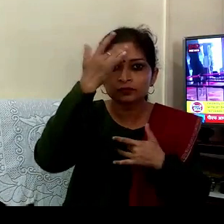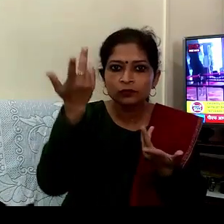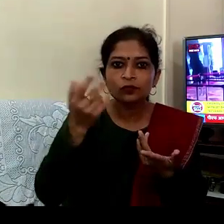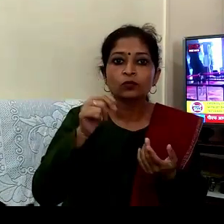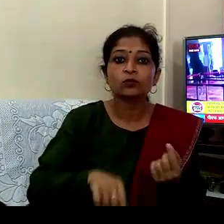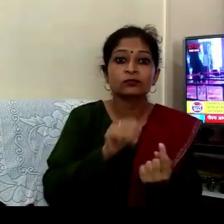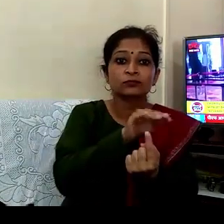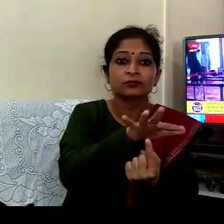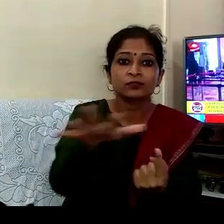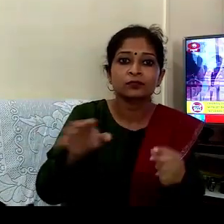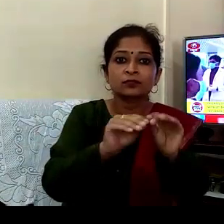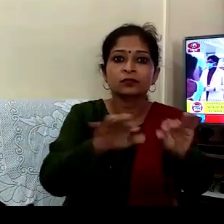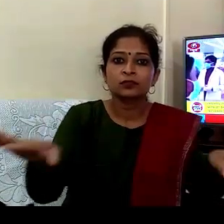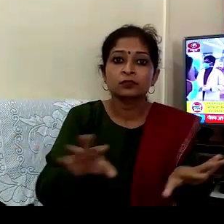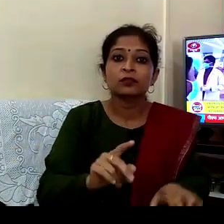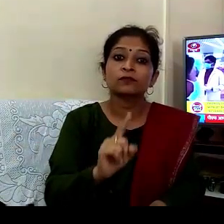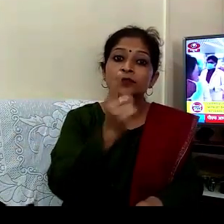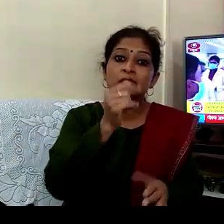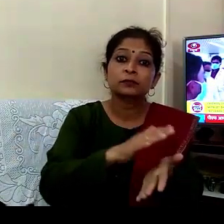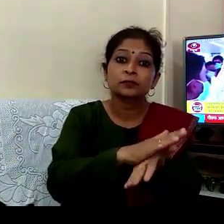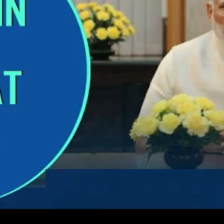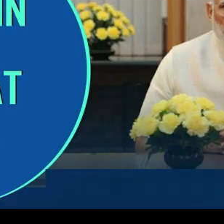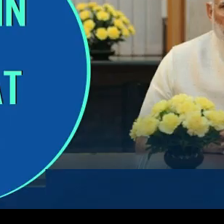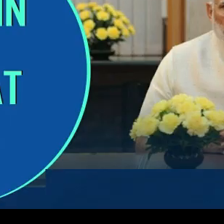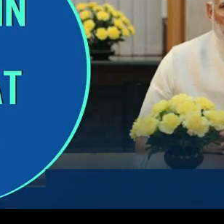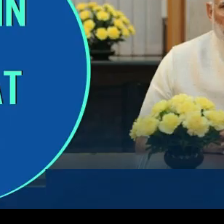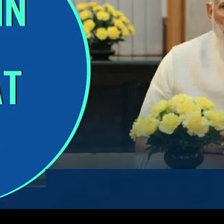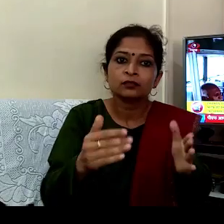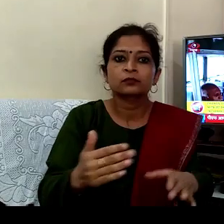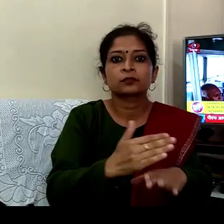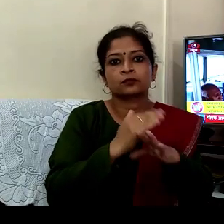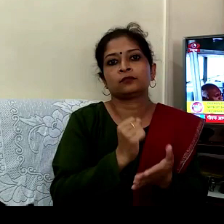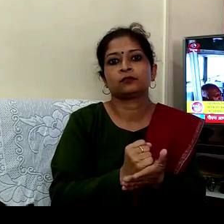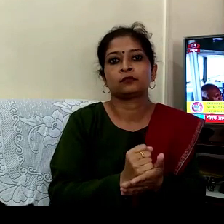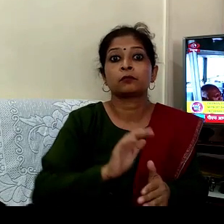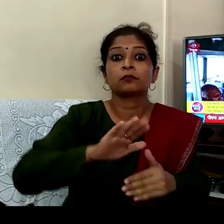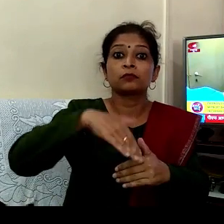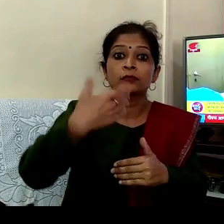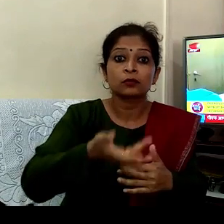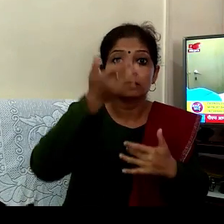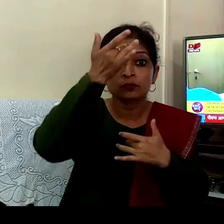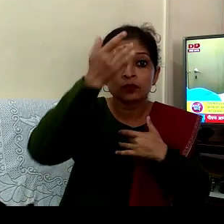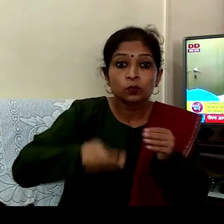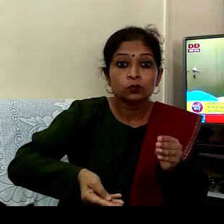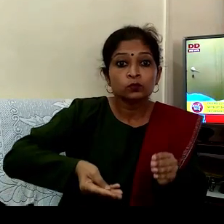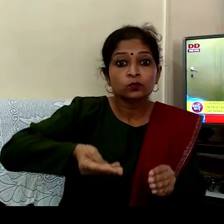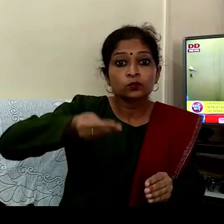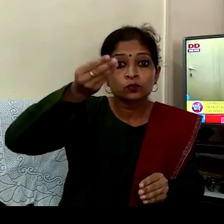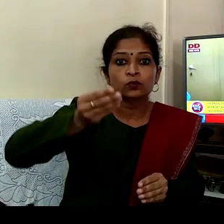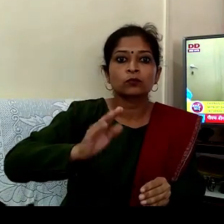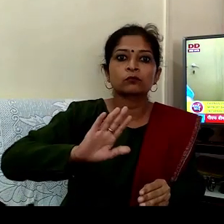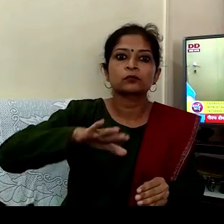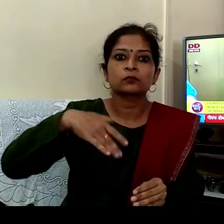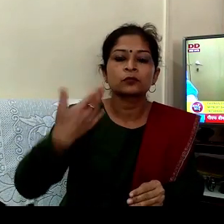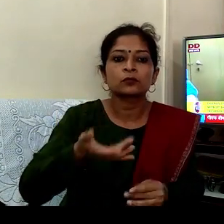کے پرکوپ سے شروعات میں ہی نپٹنا چاہیے بعد میں روگ اسادھی ہو جاتے ہیں تب علاج بھی